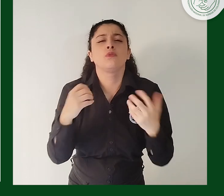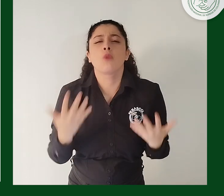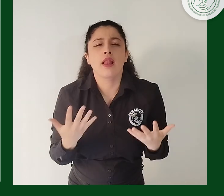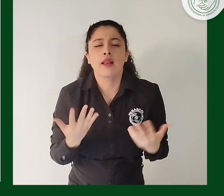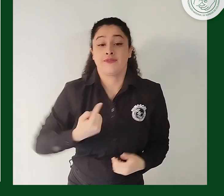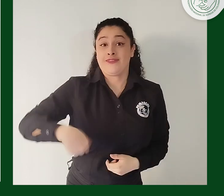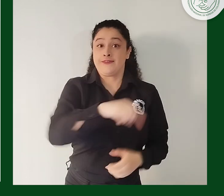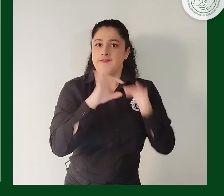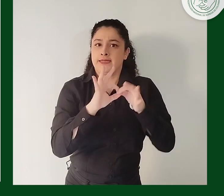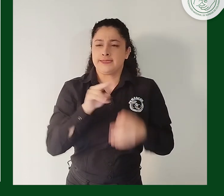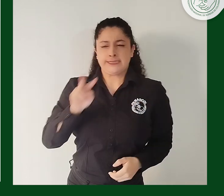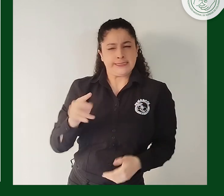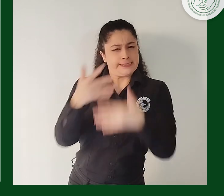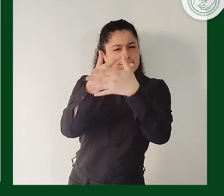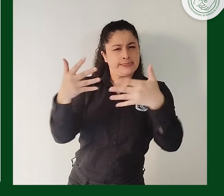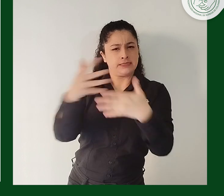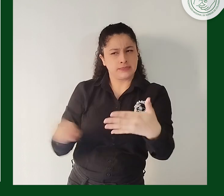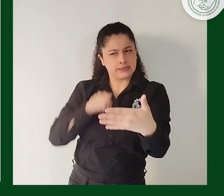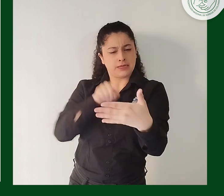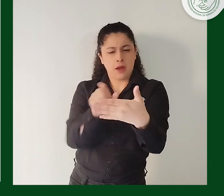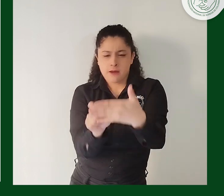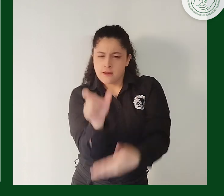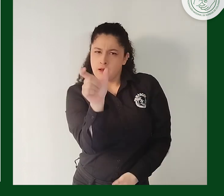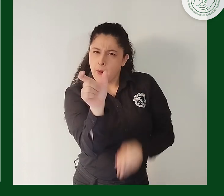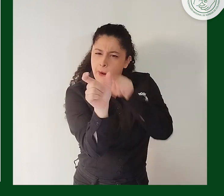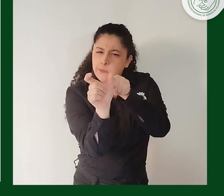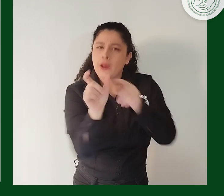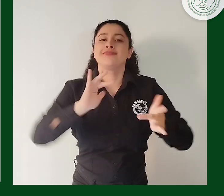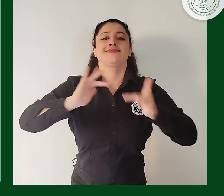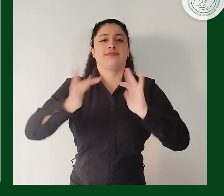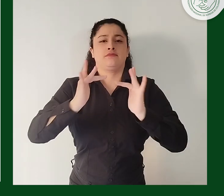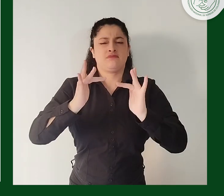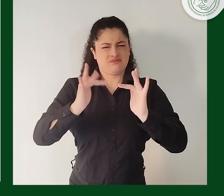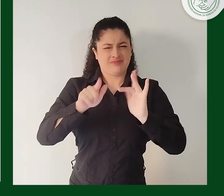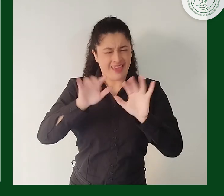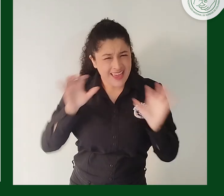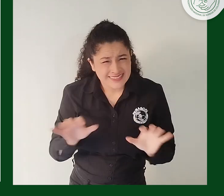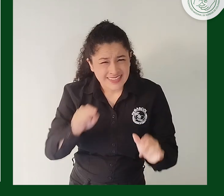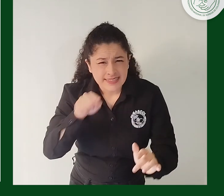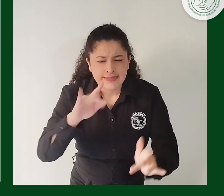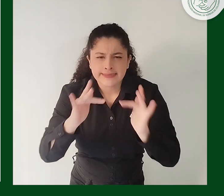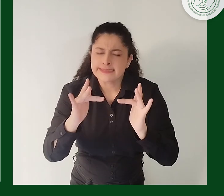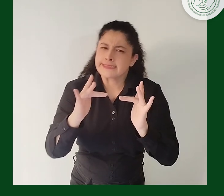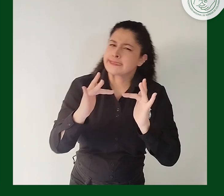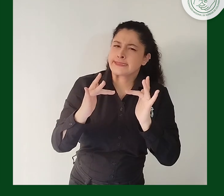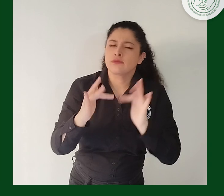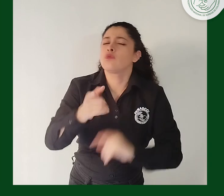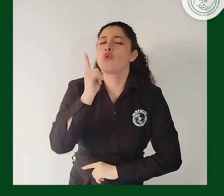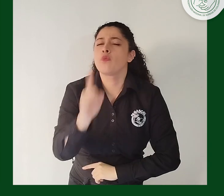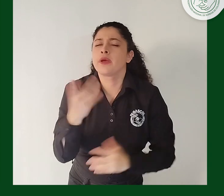en su texto de las acciones del centro de relevo, dado que, más allá de quién sea